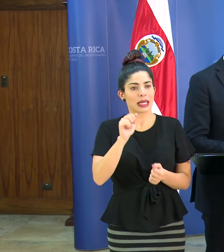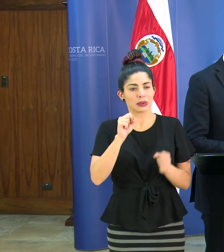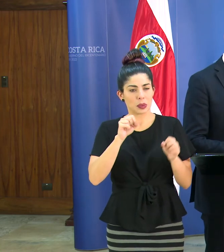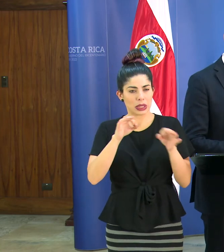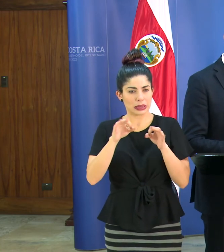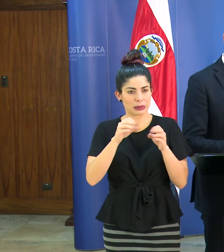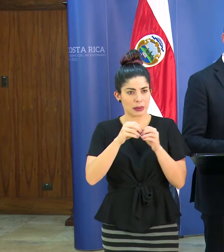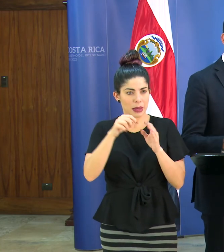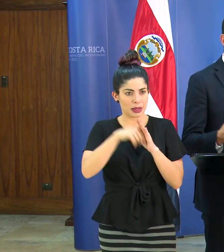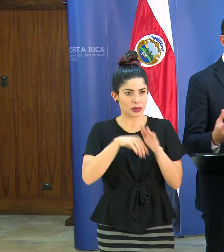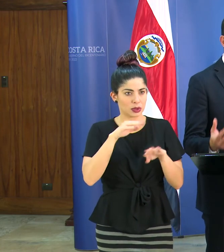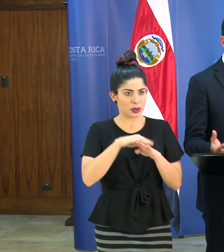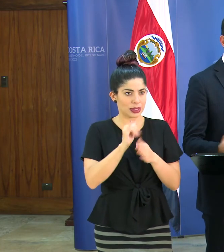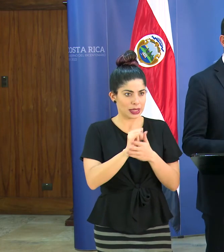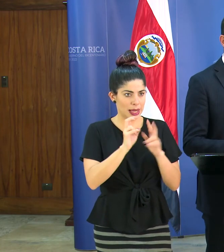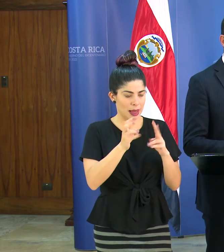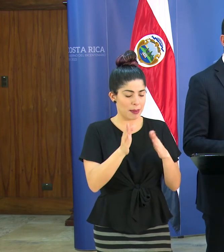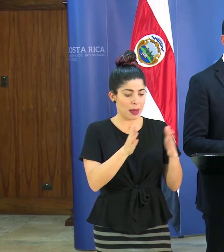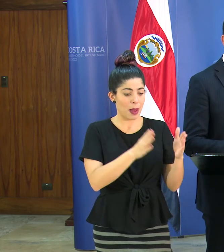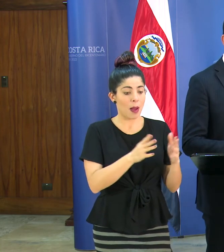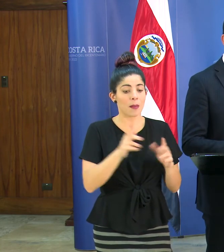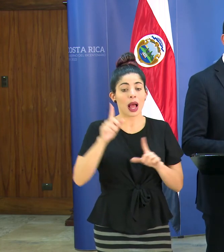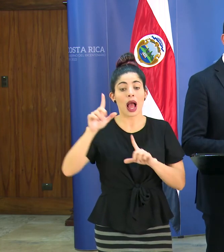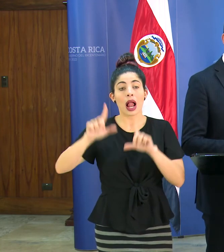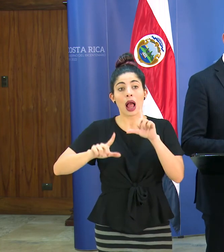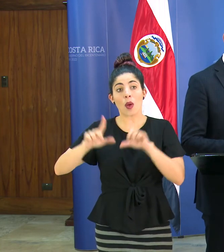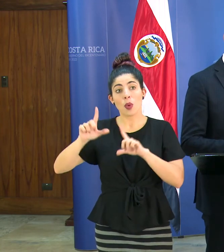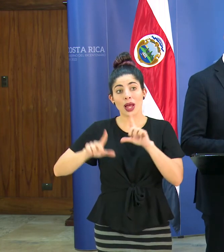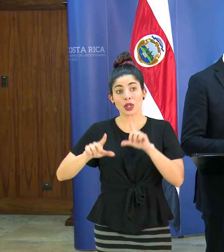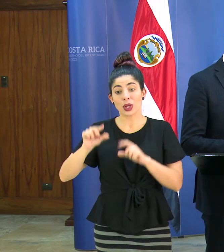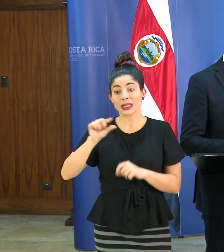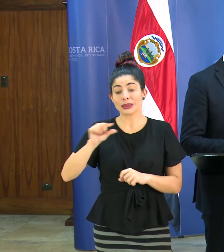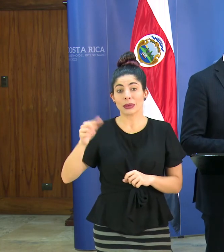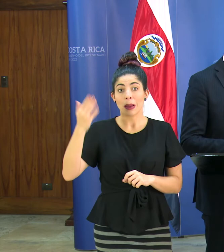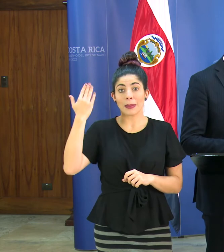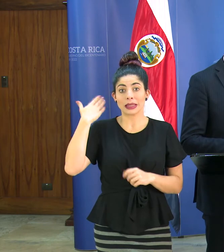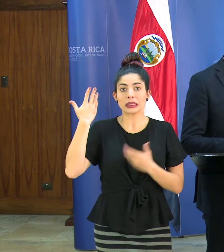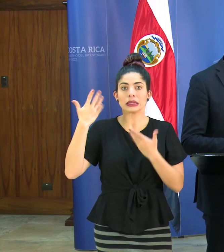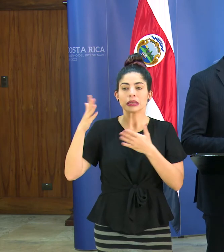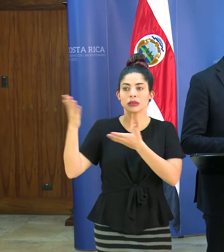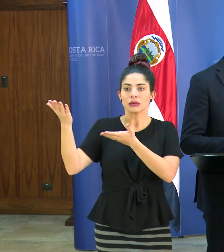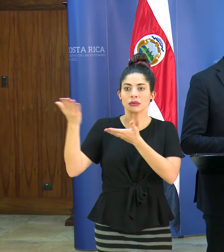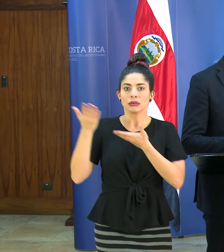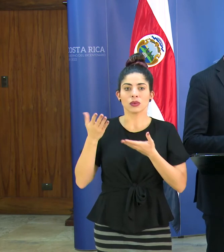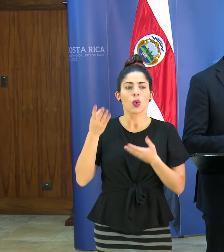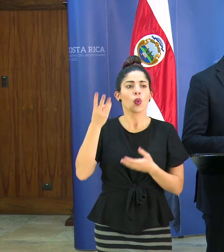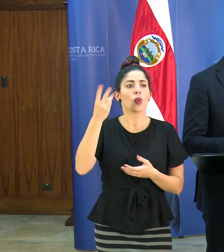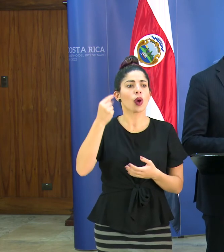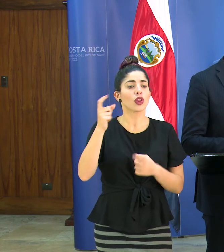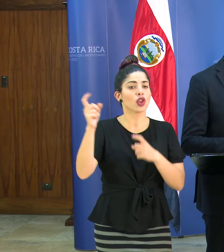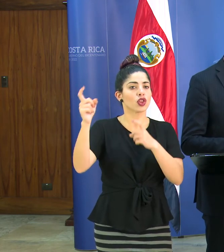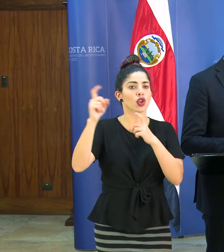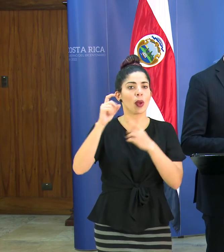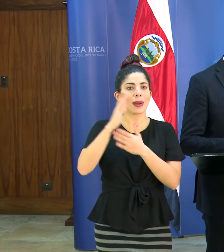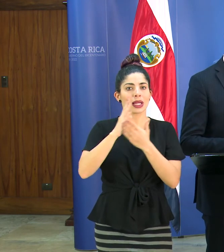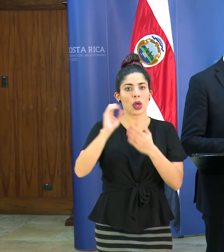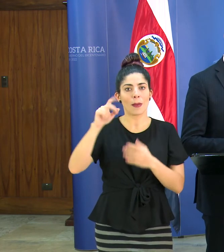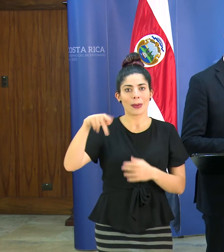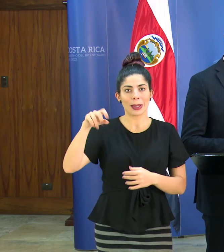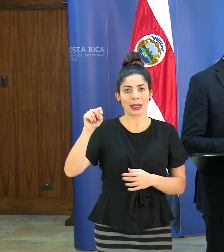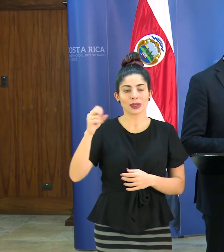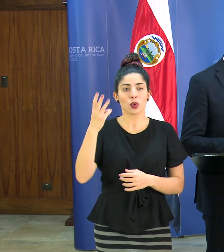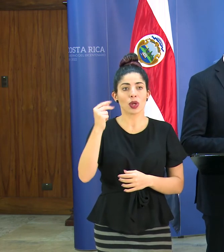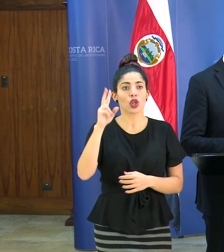referir un poco más a ese tema con respecto a las pruebas de laboratorio la semana pasada recibimos una capacidad de donada por OPS de 2